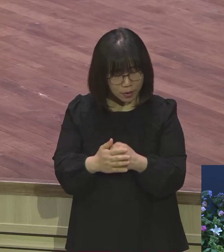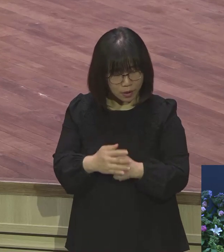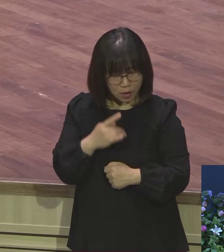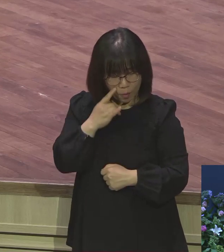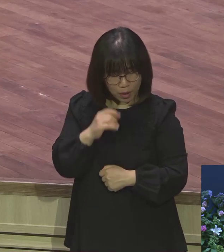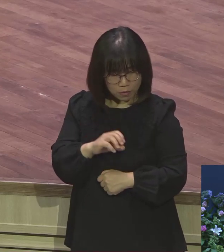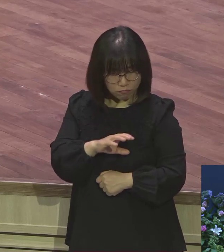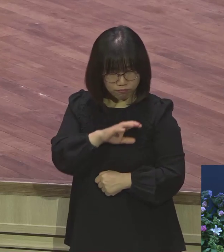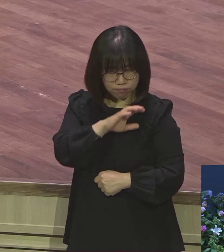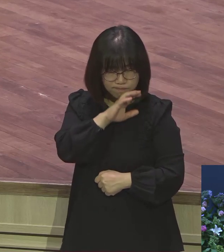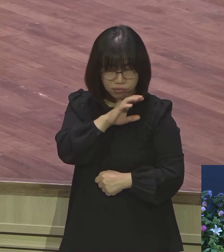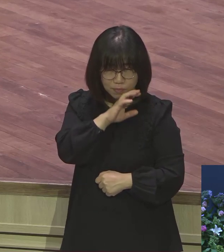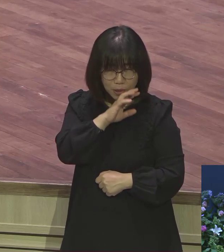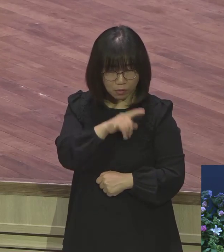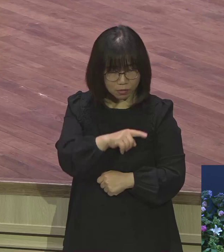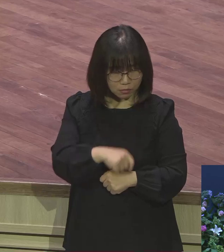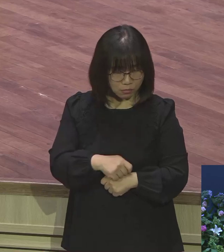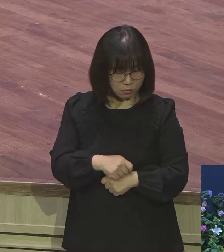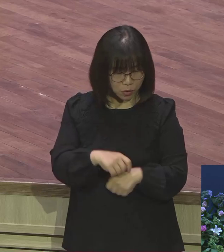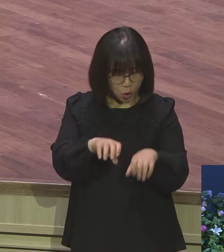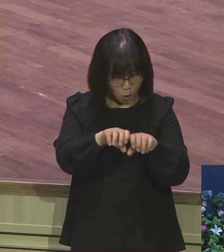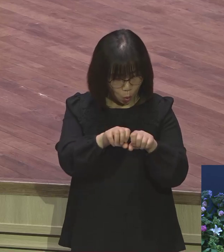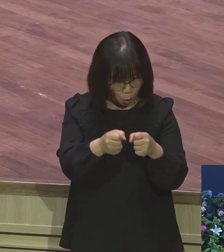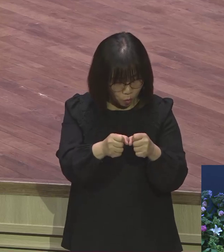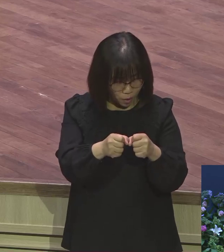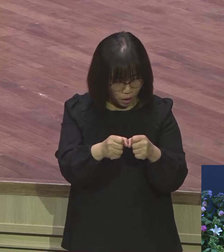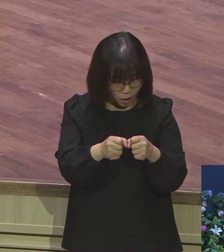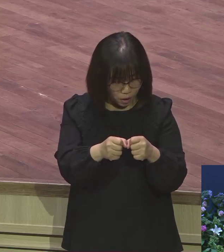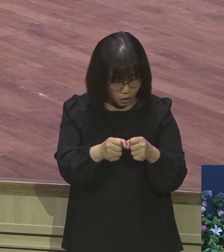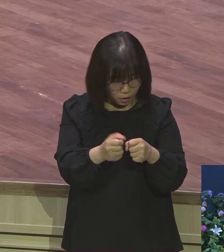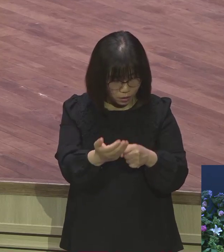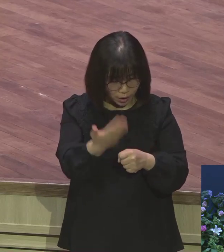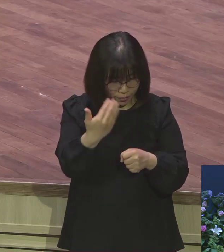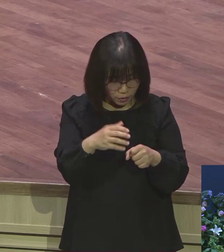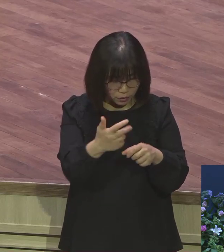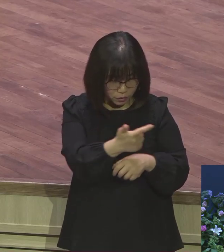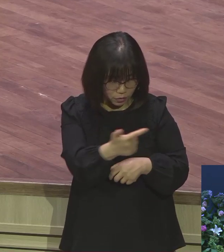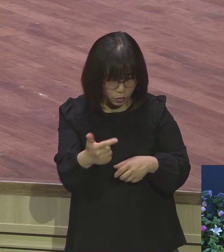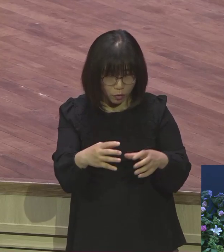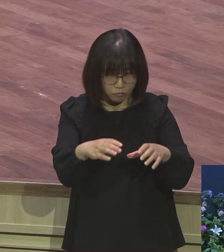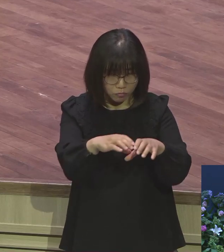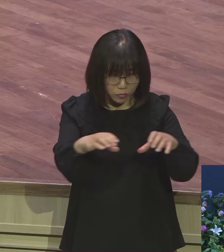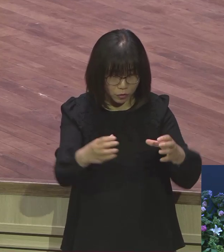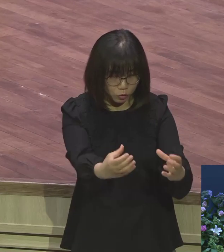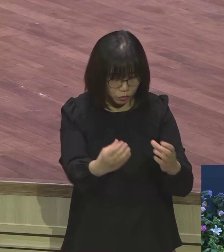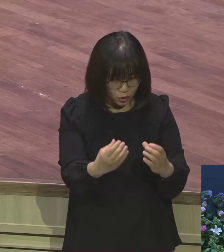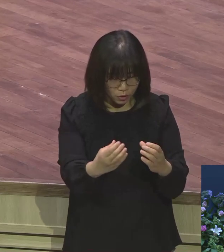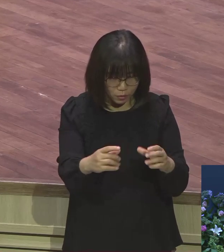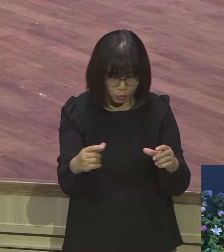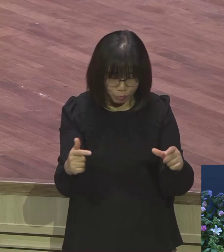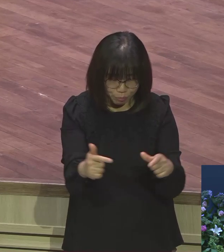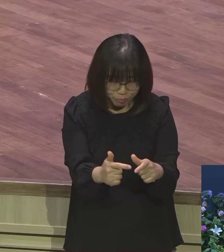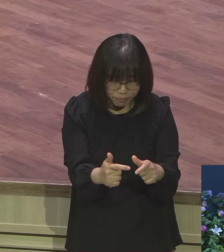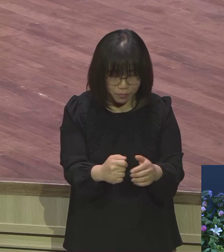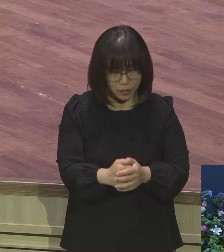이게 보니까 고구마도 전에도 큰 거 주든 지금 작은 거 주든 밥도 좀 많이 주든 지금 또 작게 주고